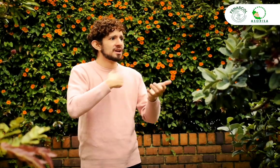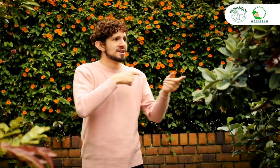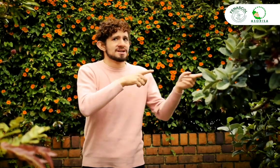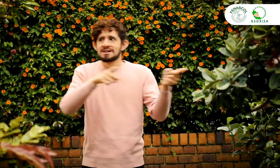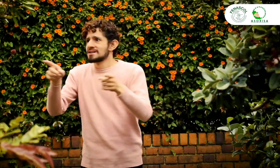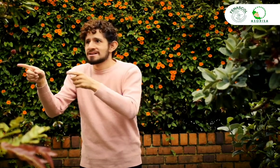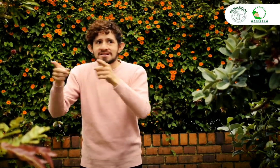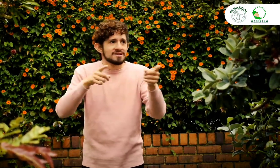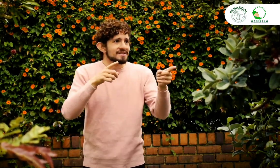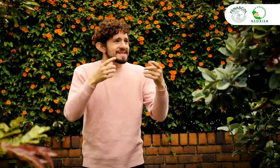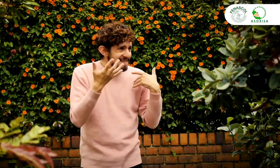todos, ¿qué hago?